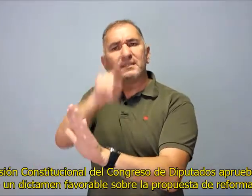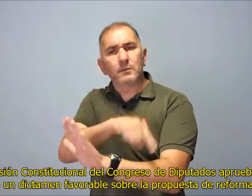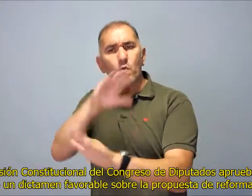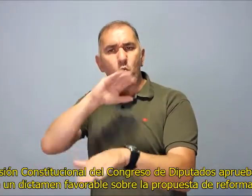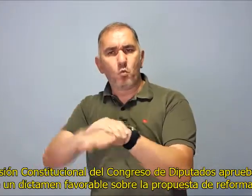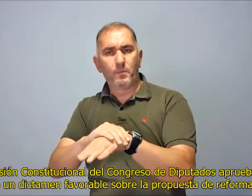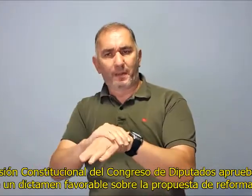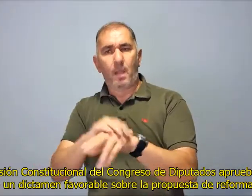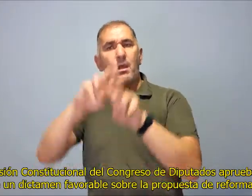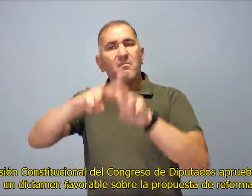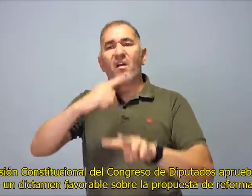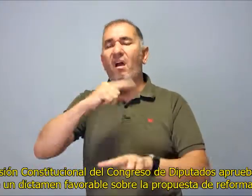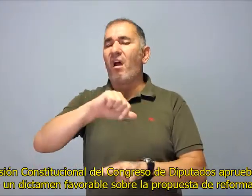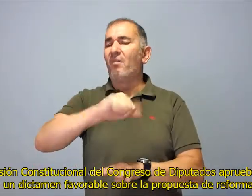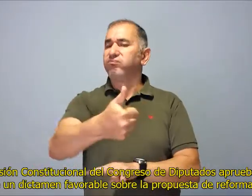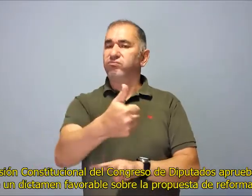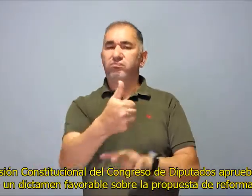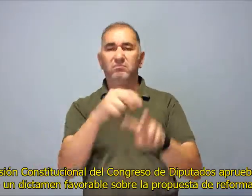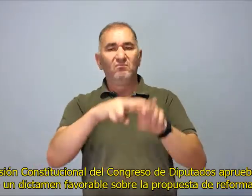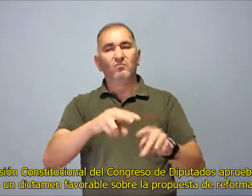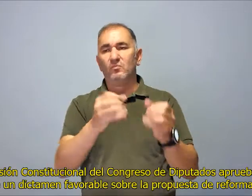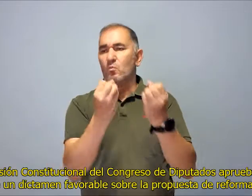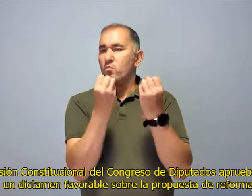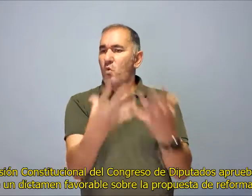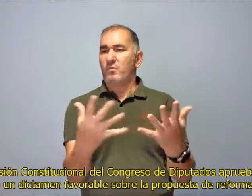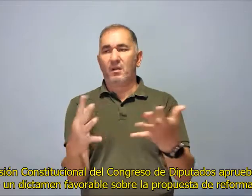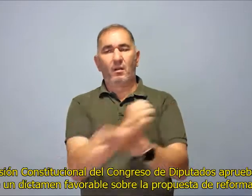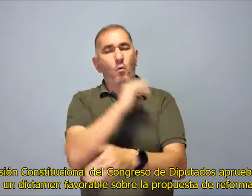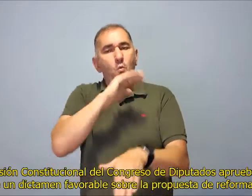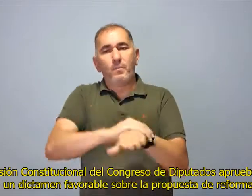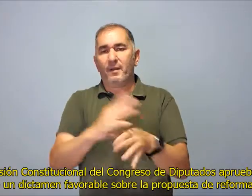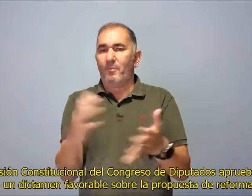aprueba y emite un dictamen favorable sobre la propuesta de reforma.